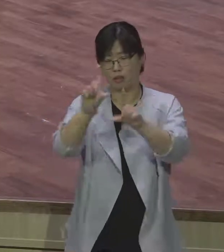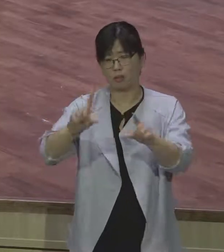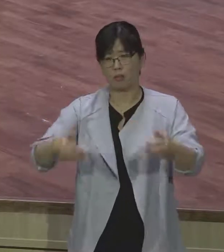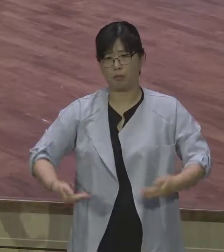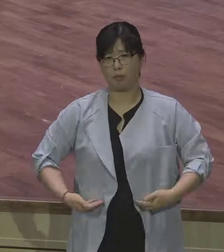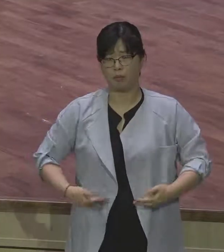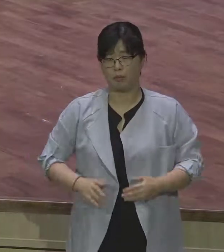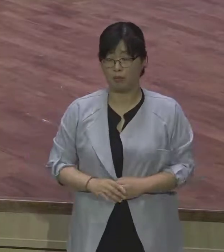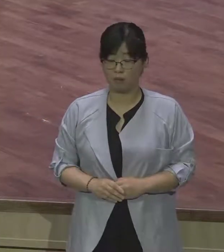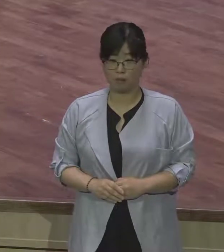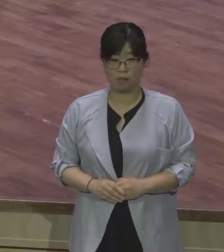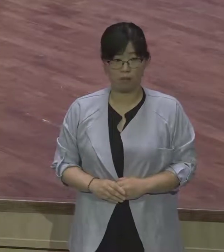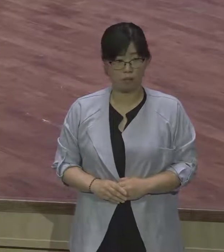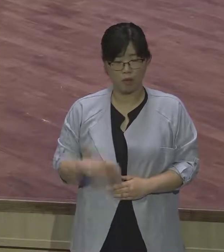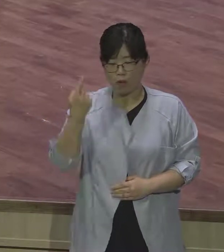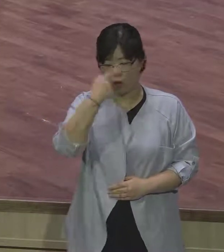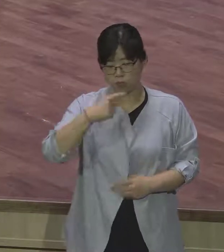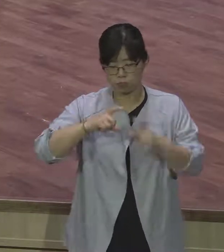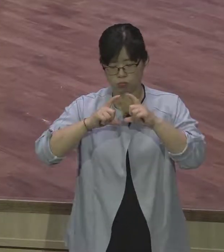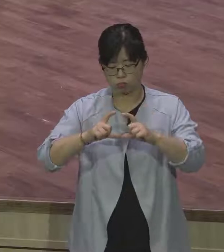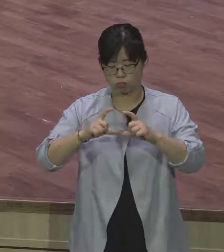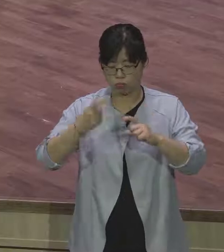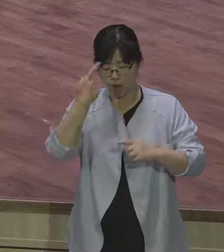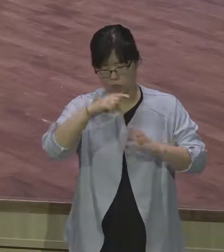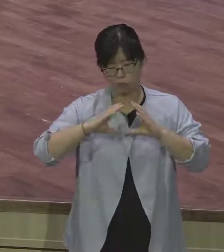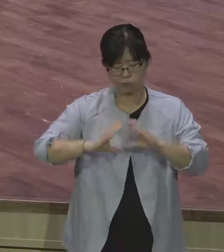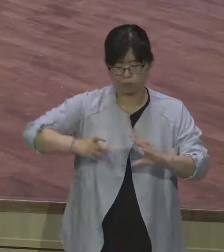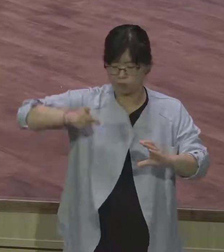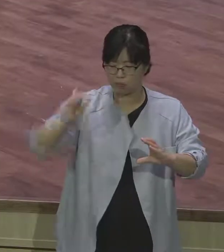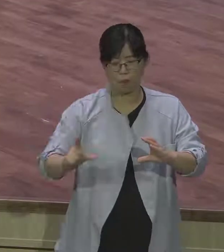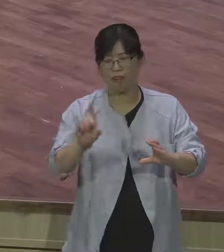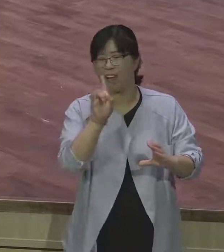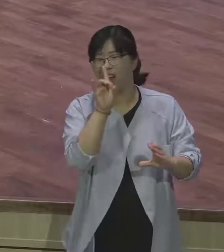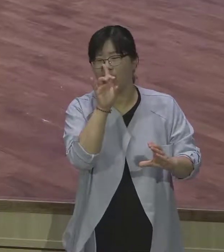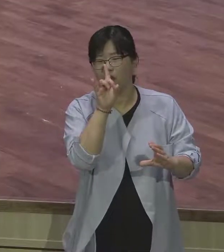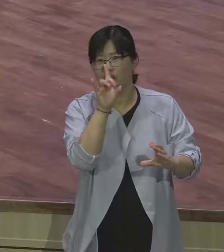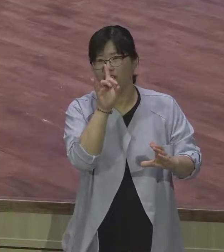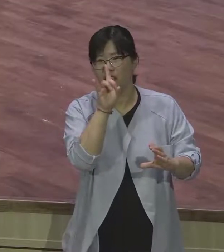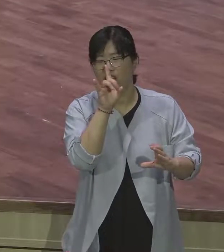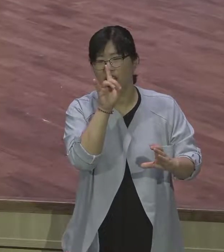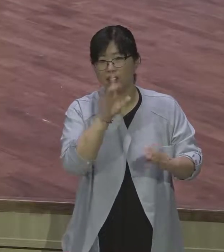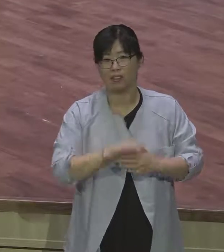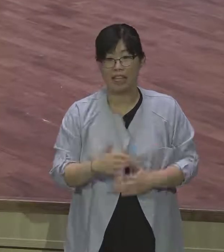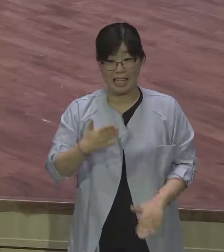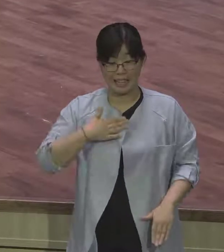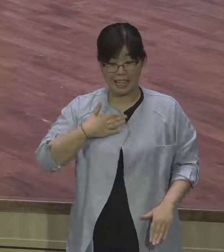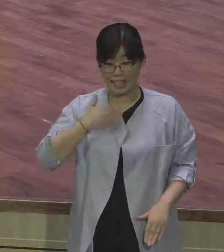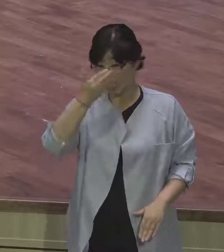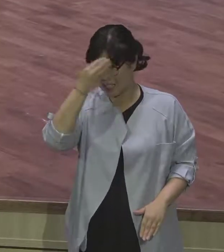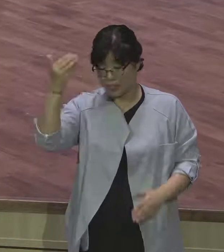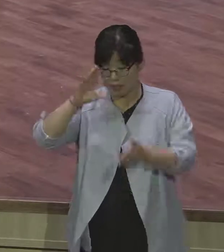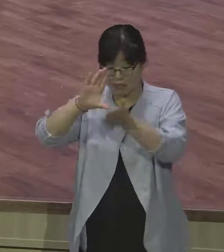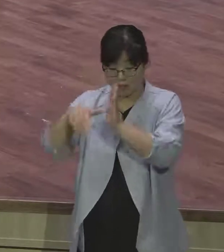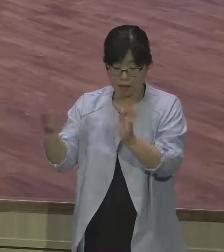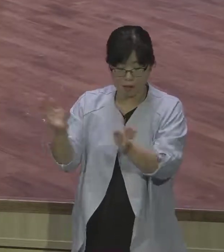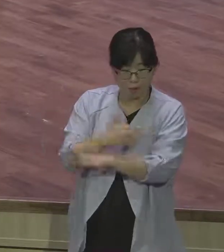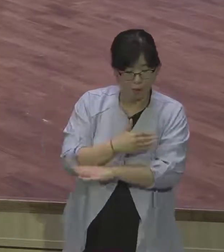체질적으로 청년 때부터요. 내가 교회 분위기를 축제로 만들고 이 종교 분위기 꽉 굳어있는 걸